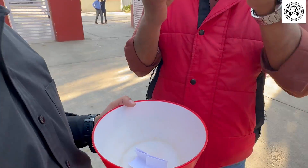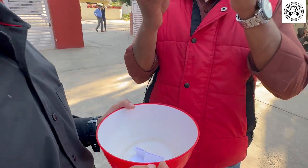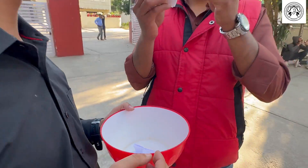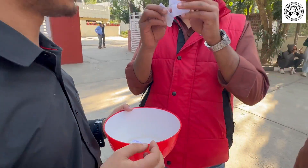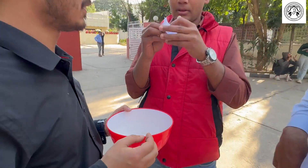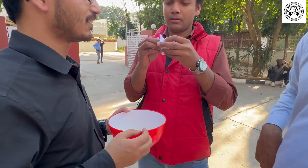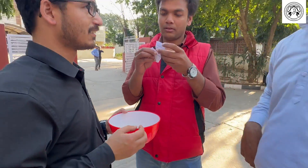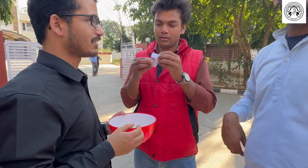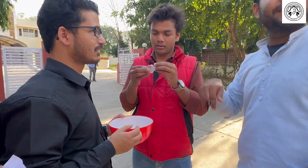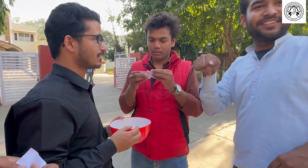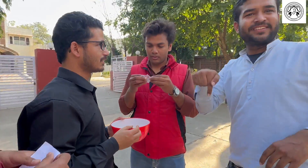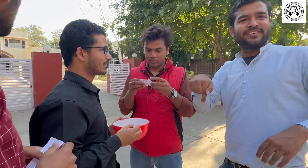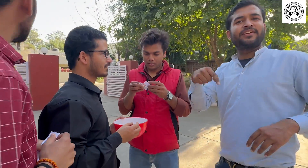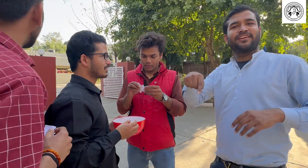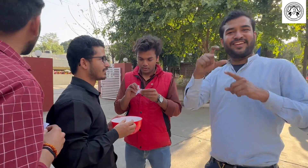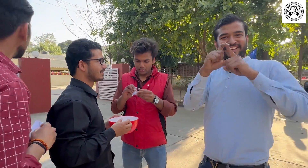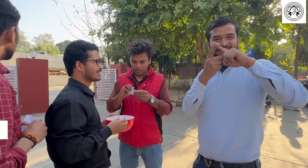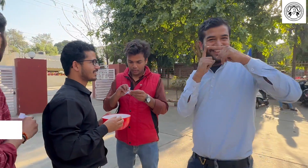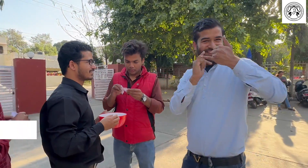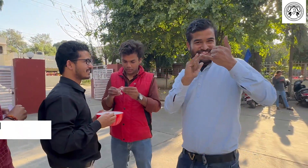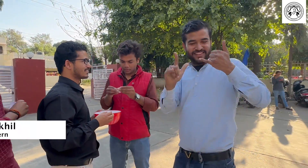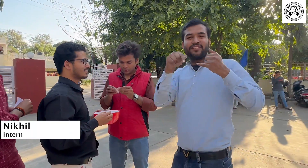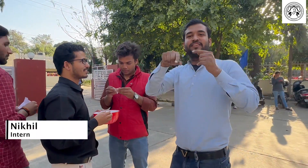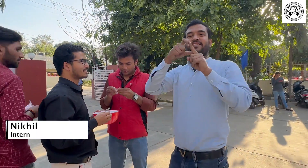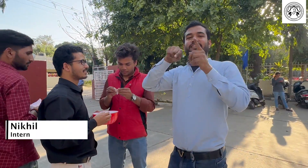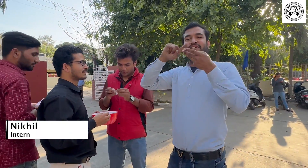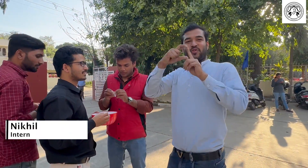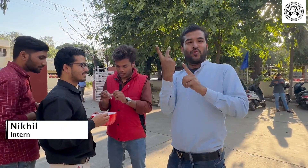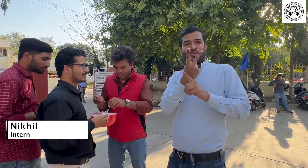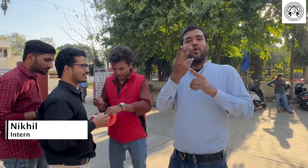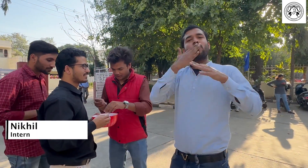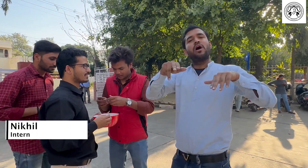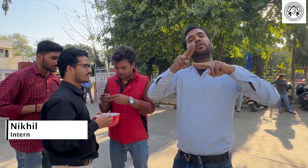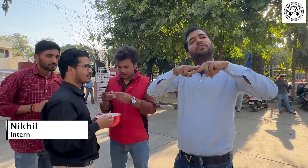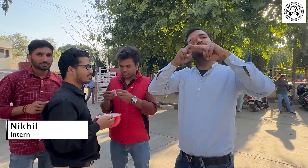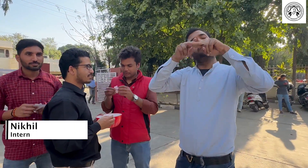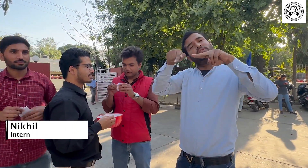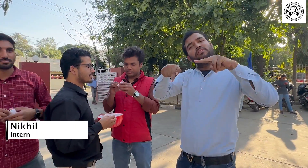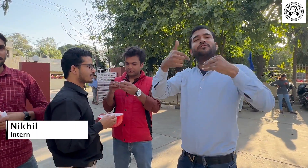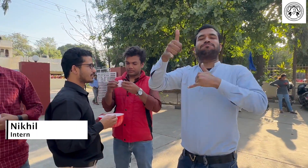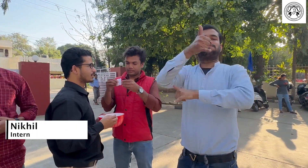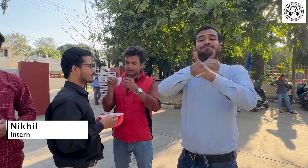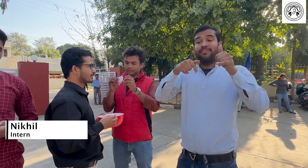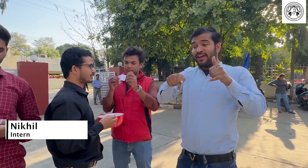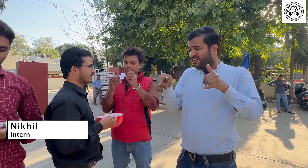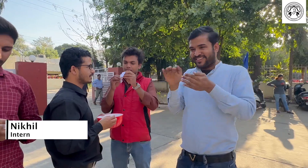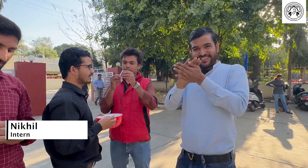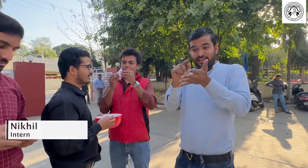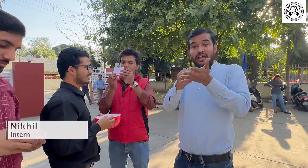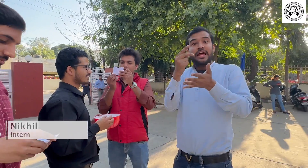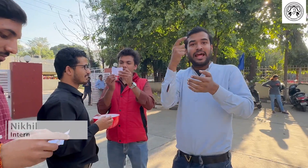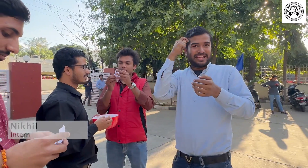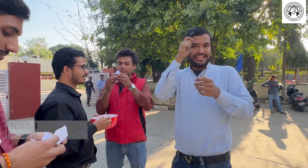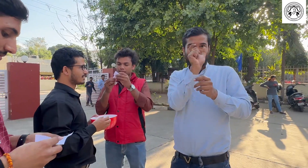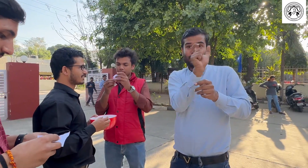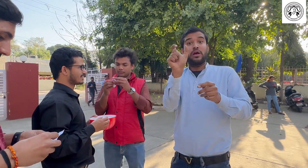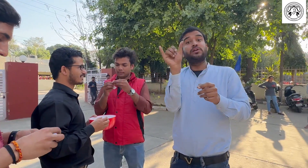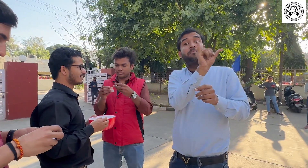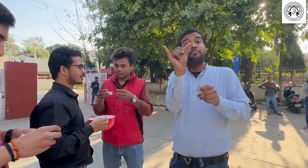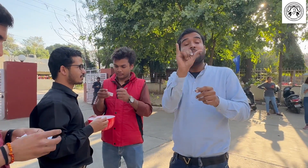तो आपने देखा इसमें DT ISL और डियर दोनों कोर्स के बच्चे हैं हम ही हर फ्राइडो खेलते हैं इसमें चिट में इंग्लिश के शब